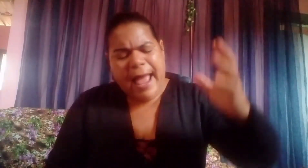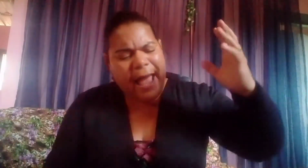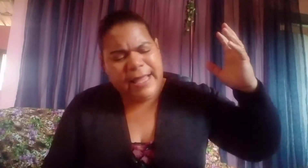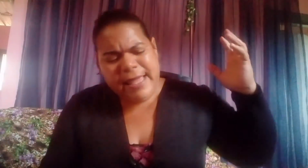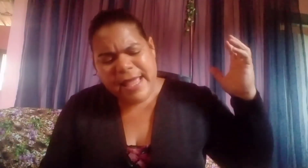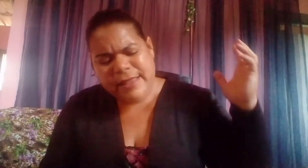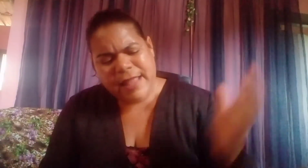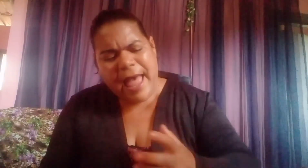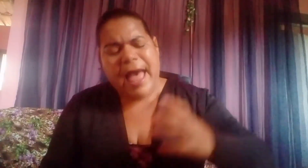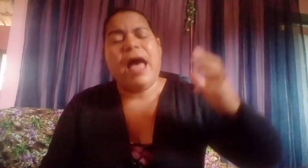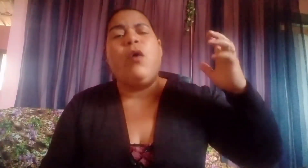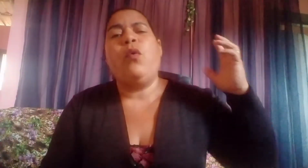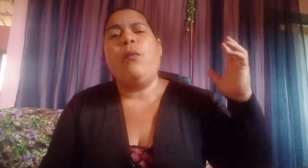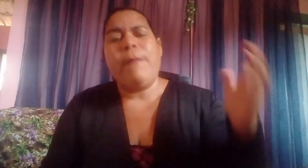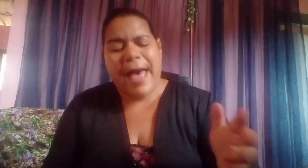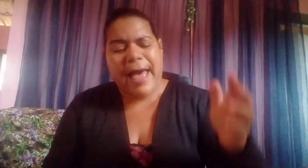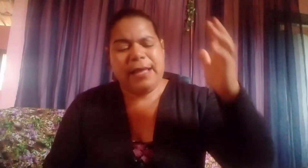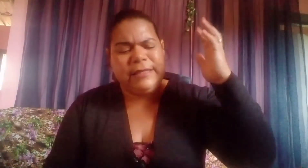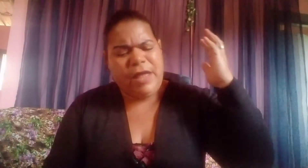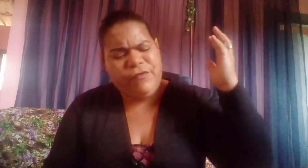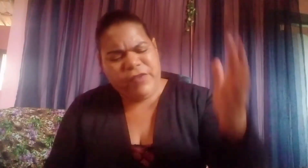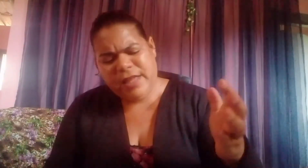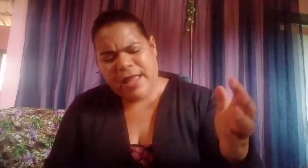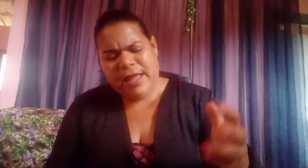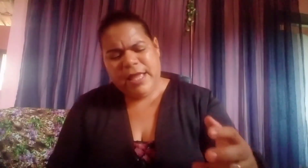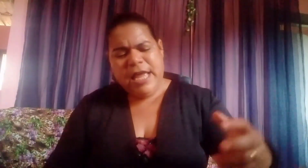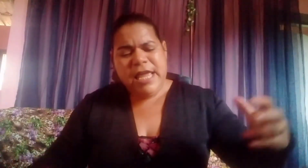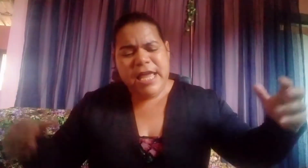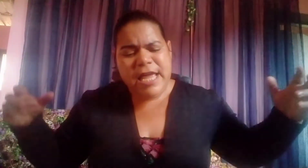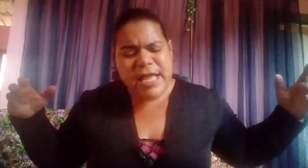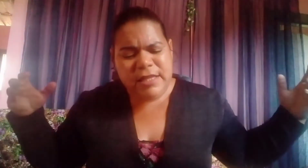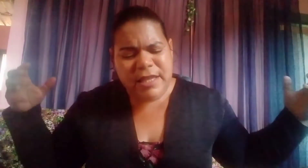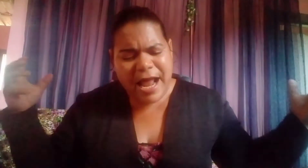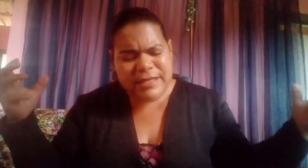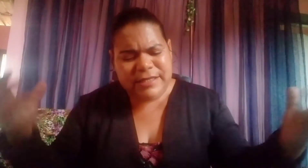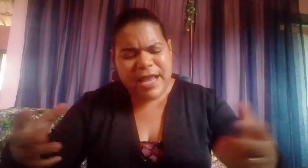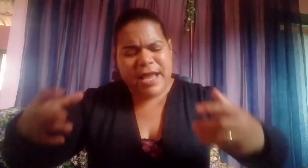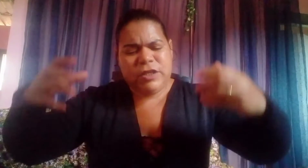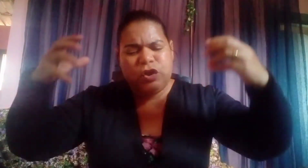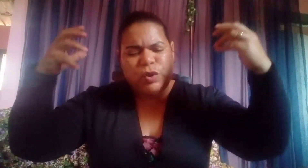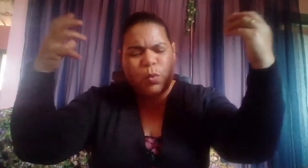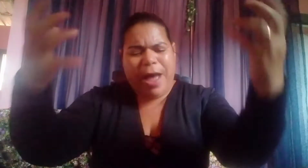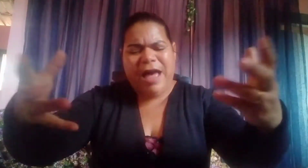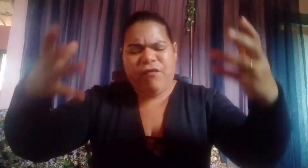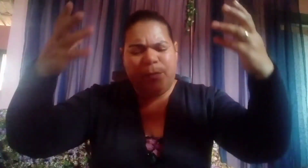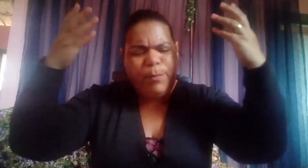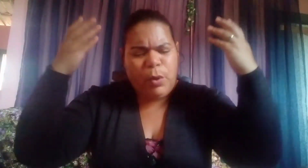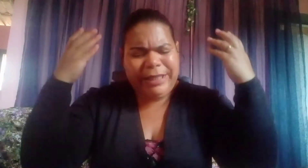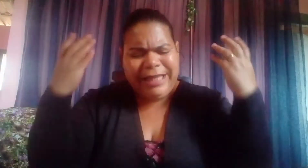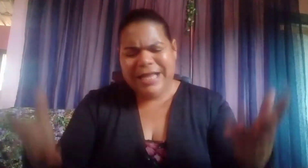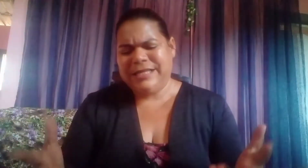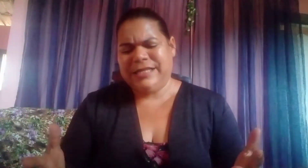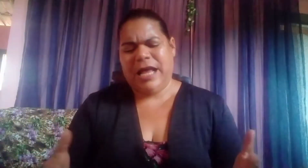aquietar o mar da vida. E trazer suave bonança